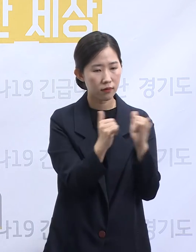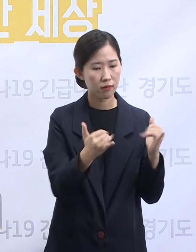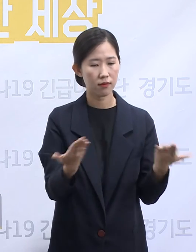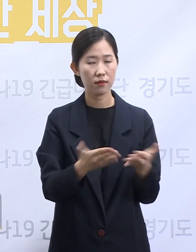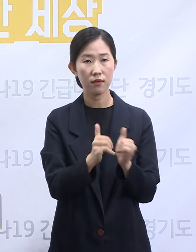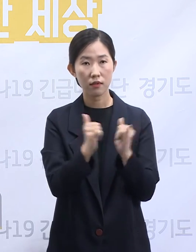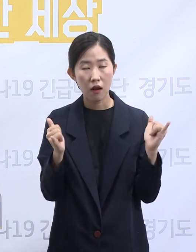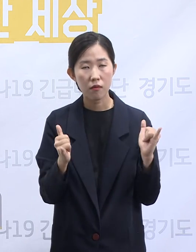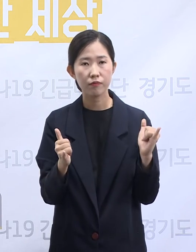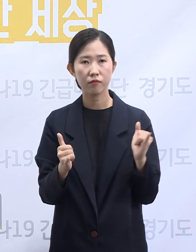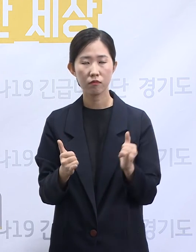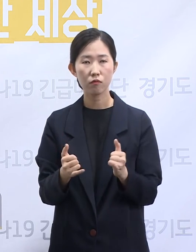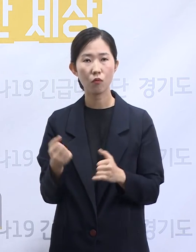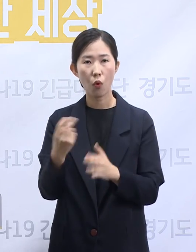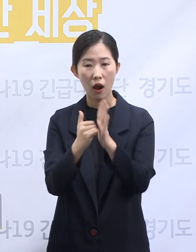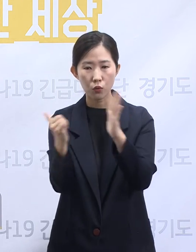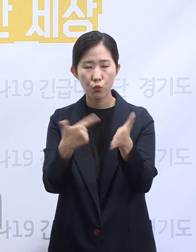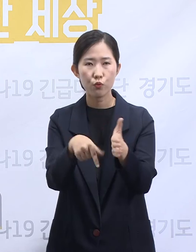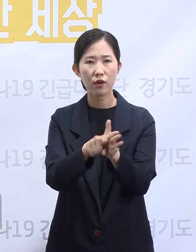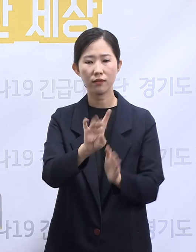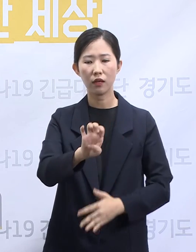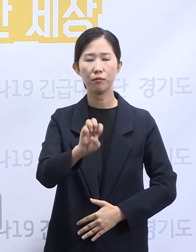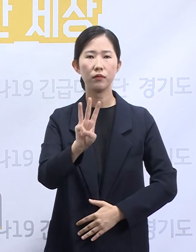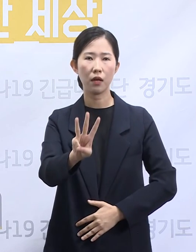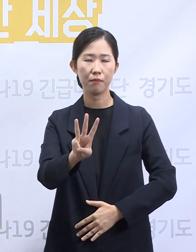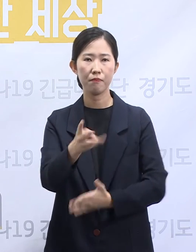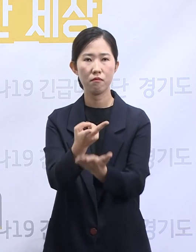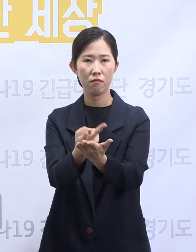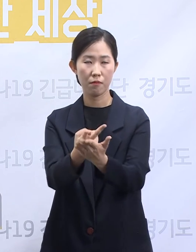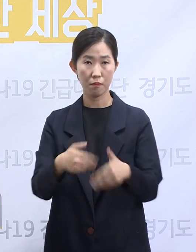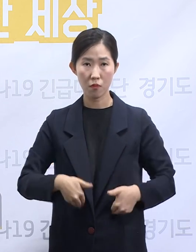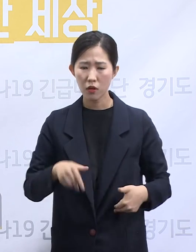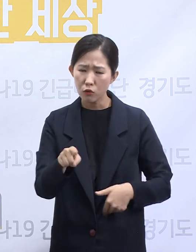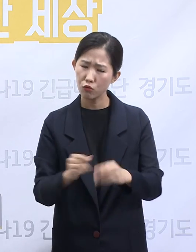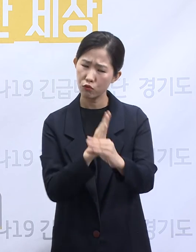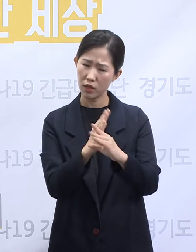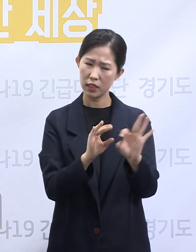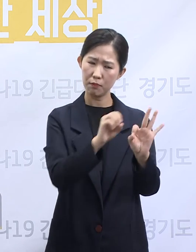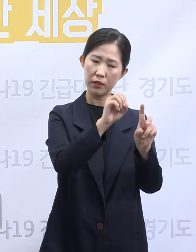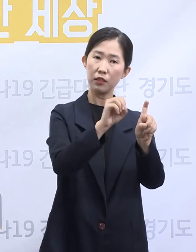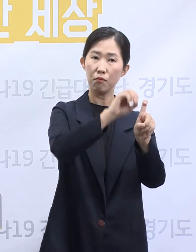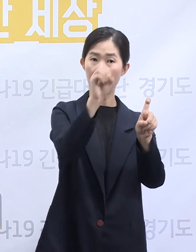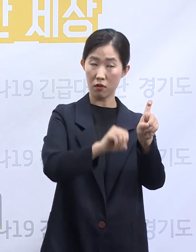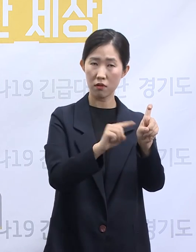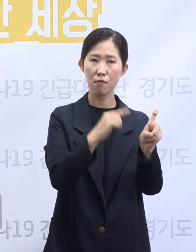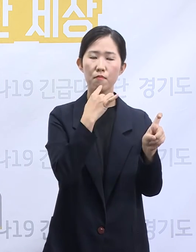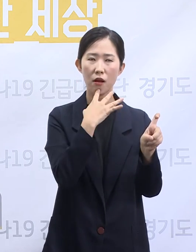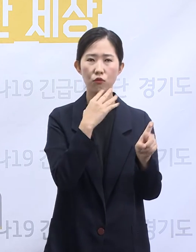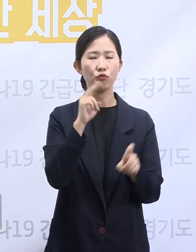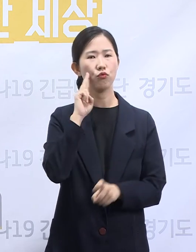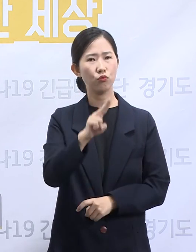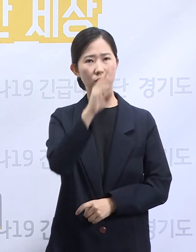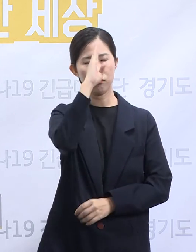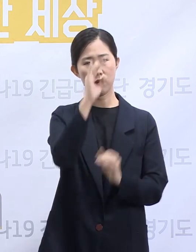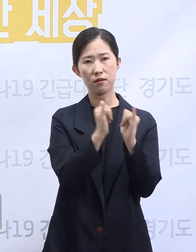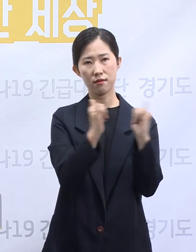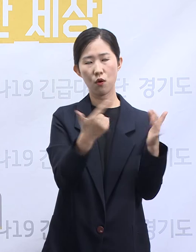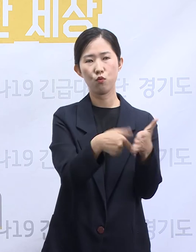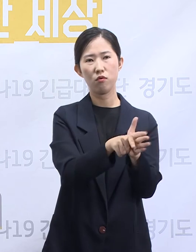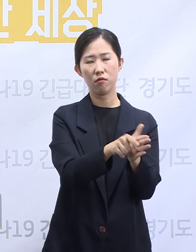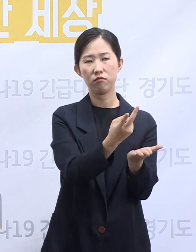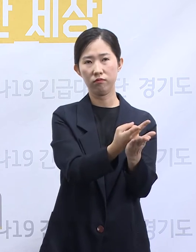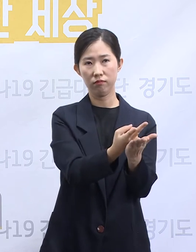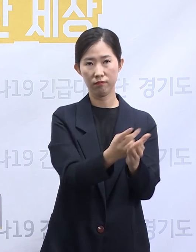43개의 병상이 필요했고 그 중 10%인 4개가 중환자 치료 병상이었습니다. 마지막으로 아직도 진행 중인